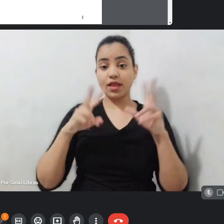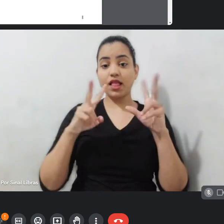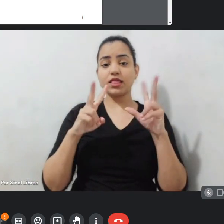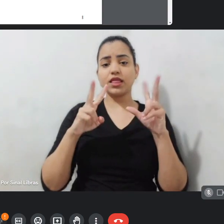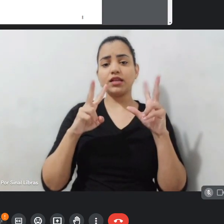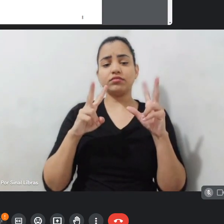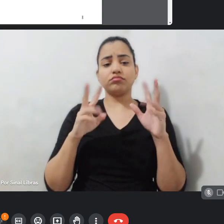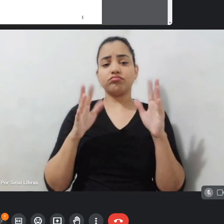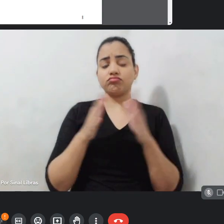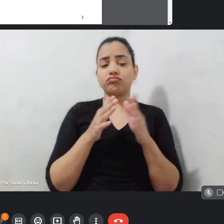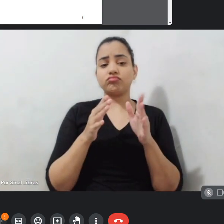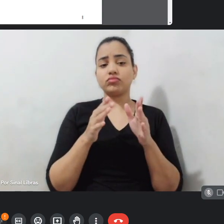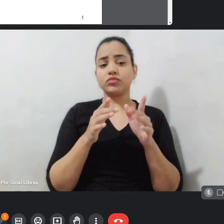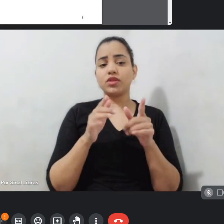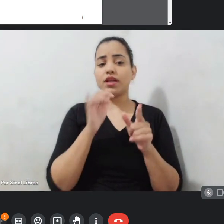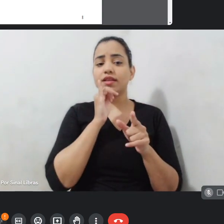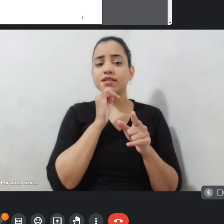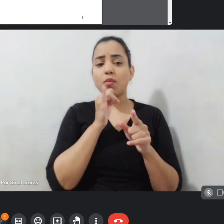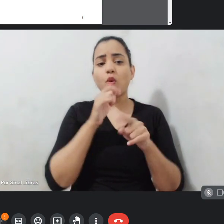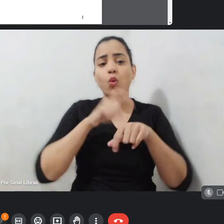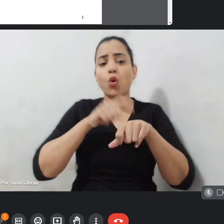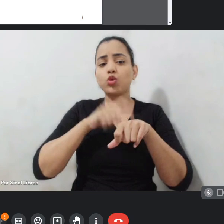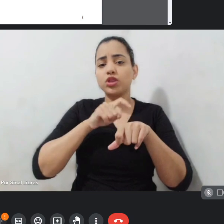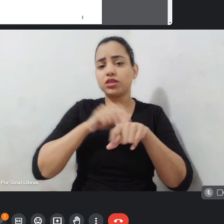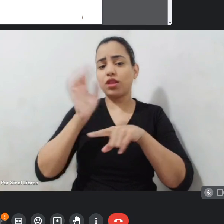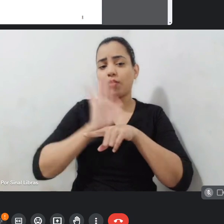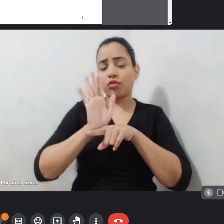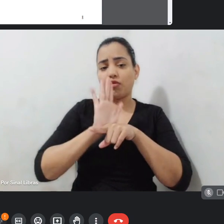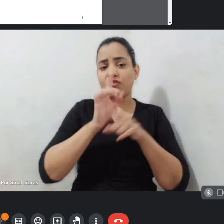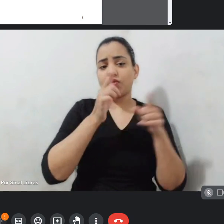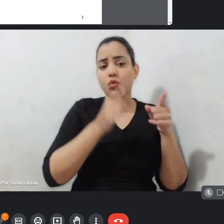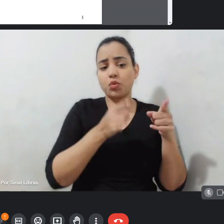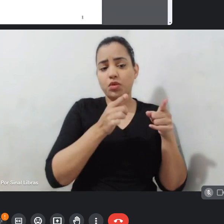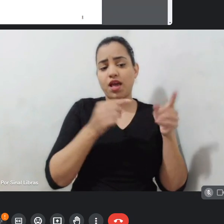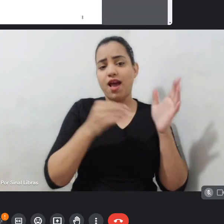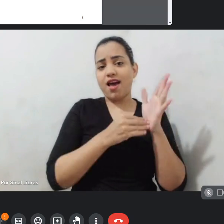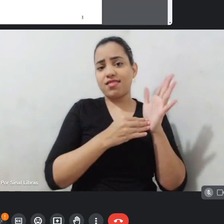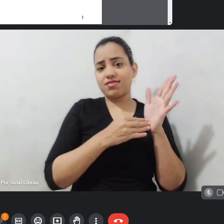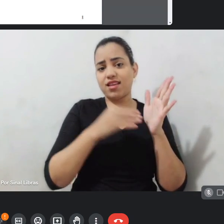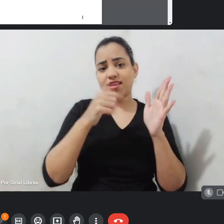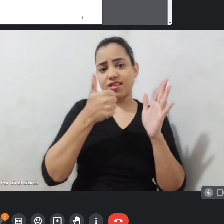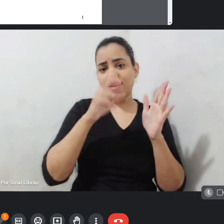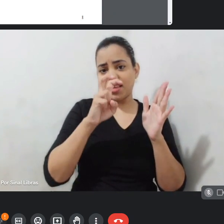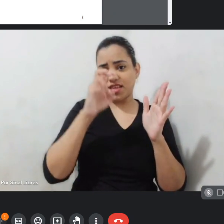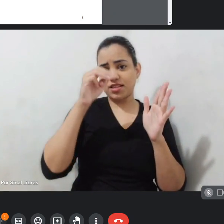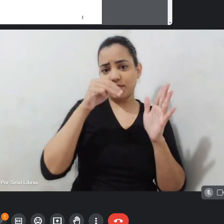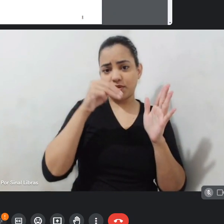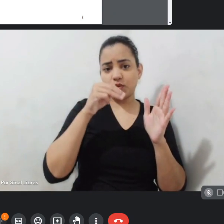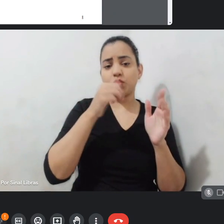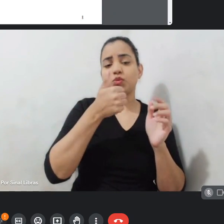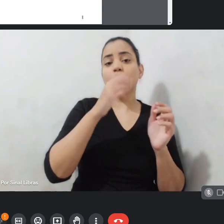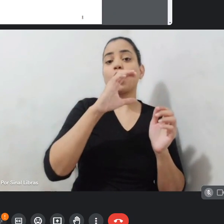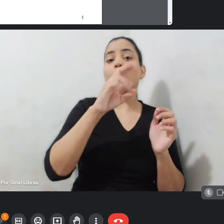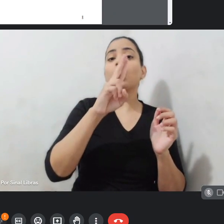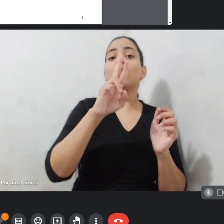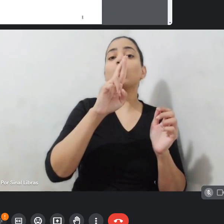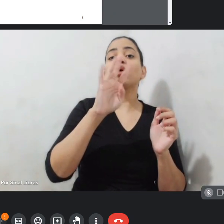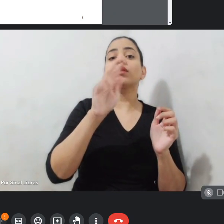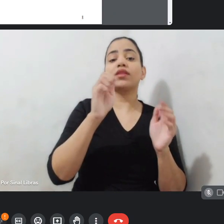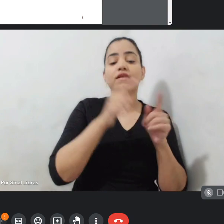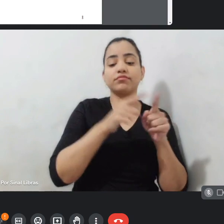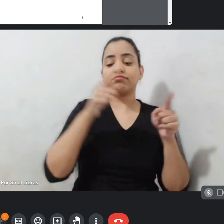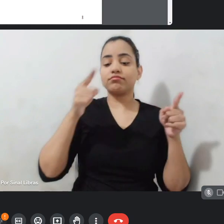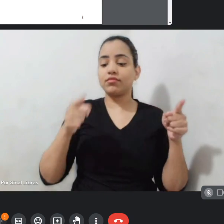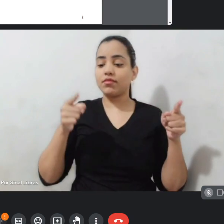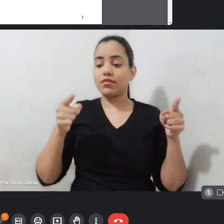metragens são até 15 minutos, médias metragens são até uma hora e dez, se não me engano, é?